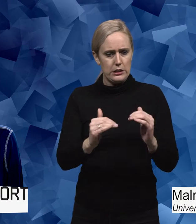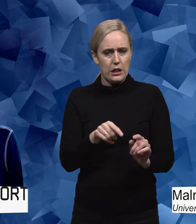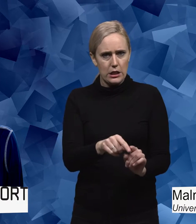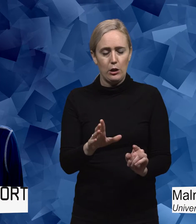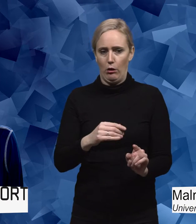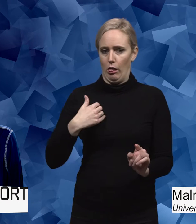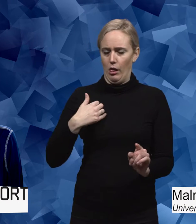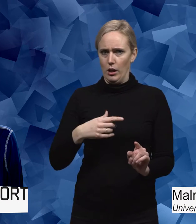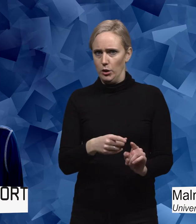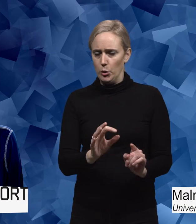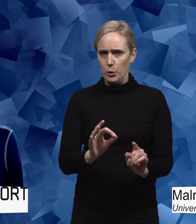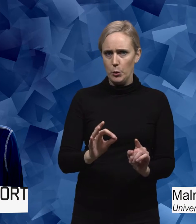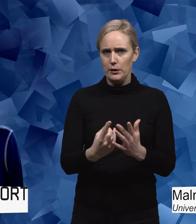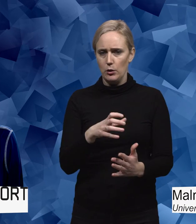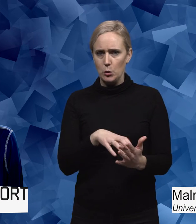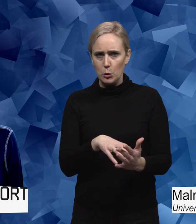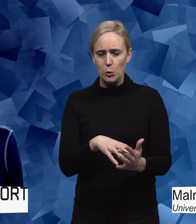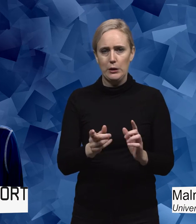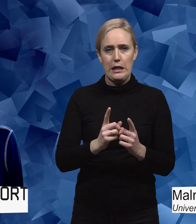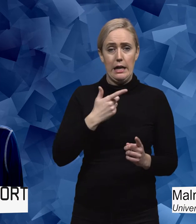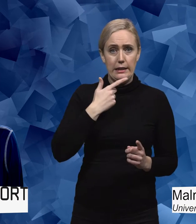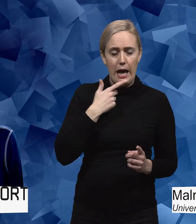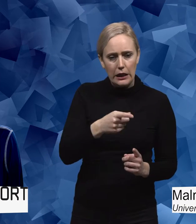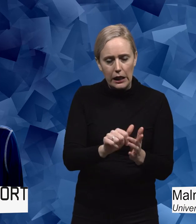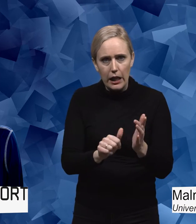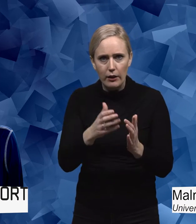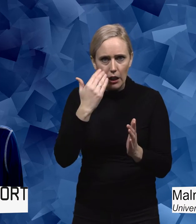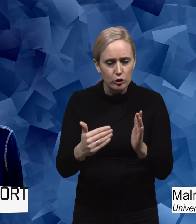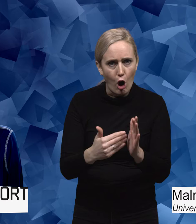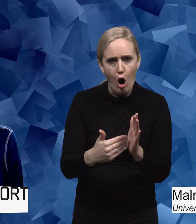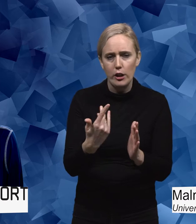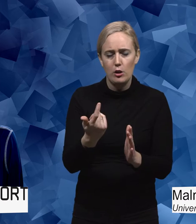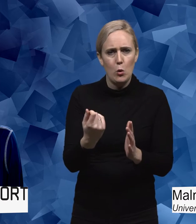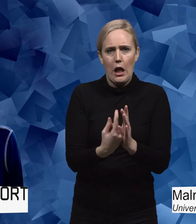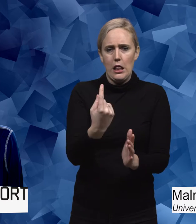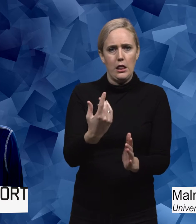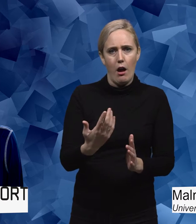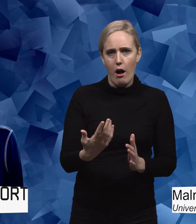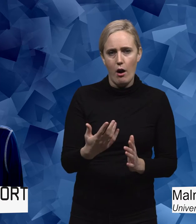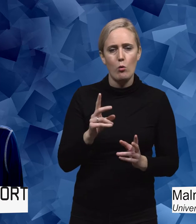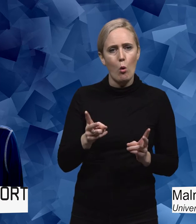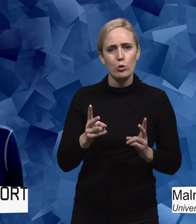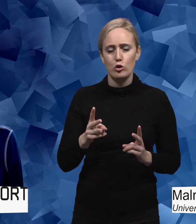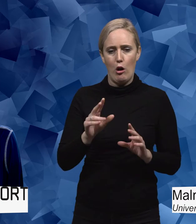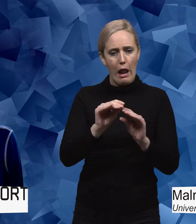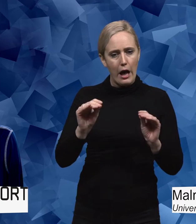rädda för att de eleverna kanske skulle skada sig på något sätt. Och de upplevde också att de hade för lite kunskap och